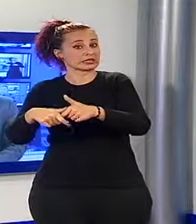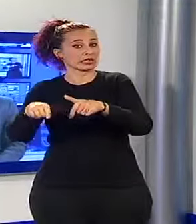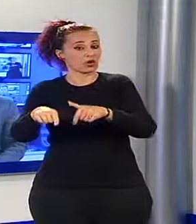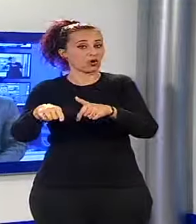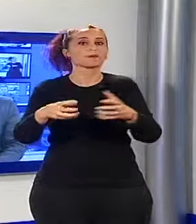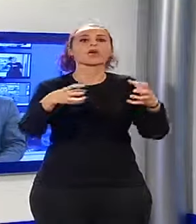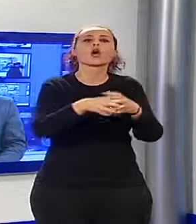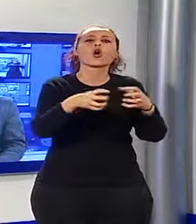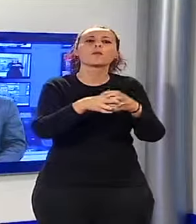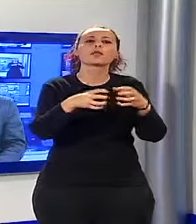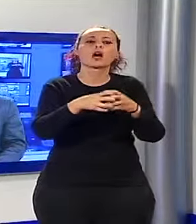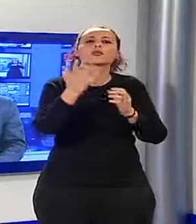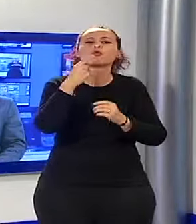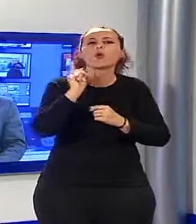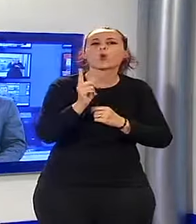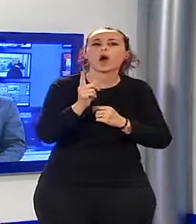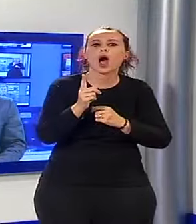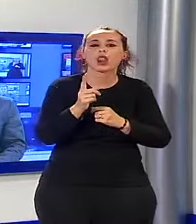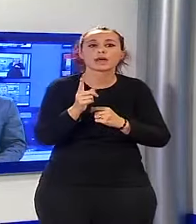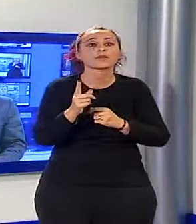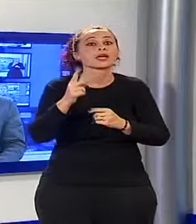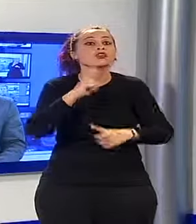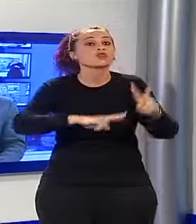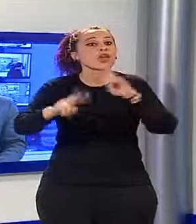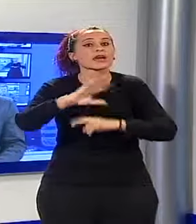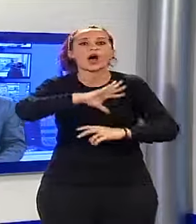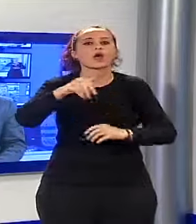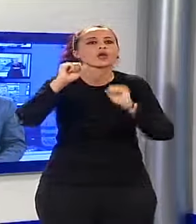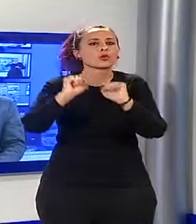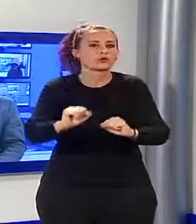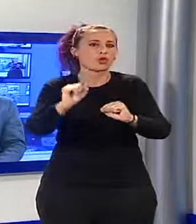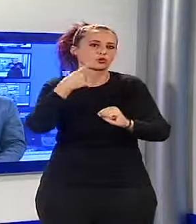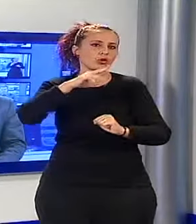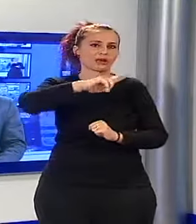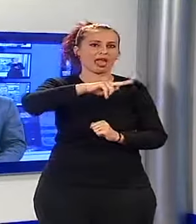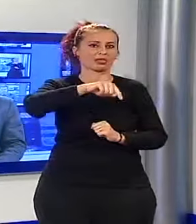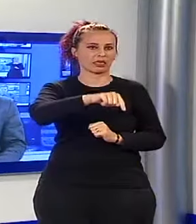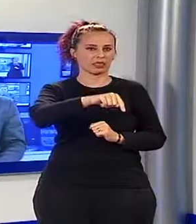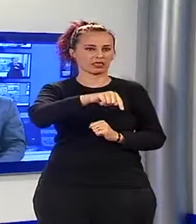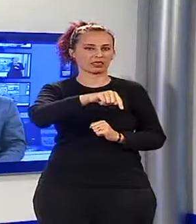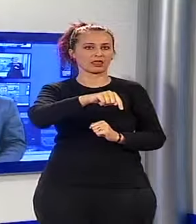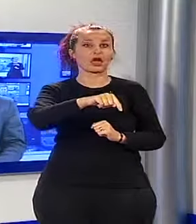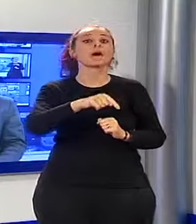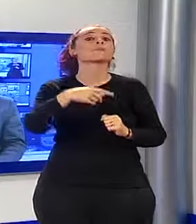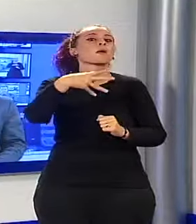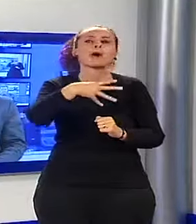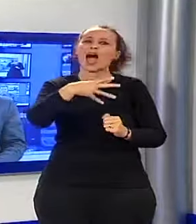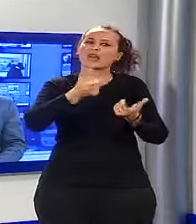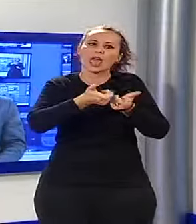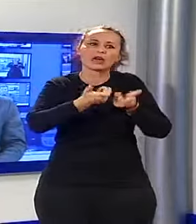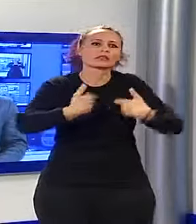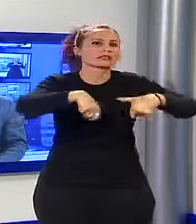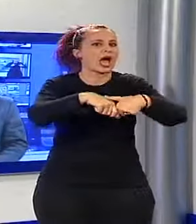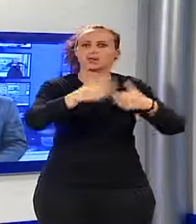chiesto di avviare un percorso per individuare siti alternativi a quello dello stadio di Marlia e il